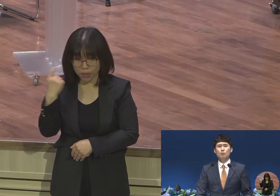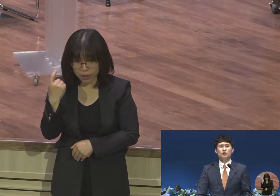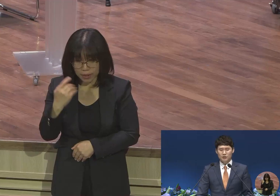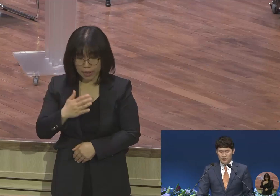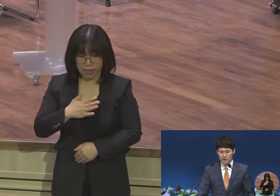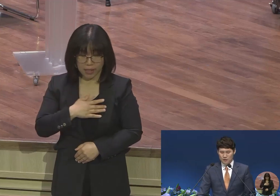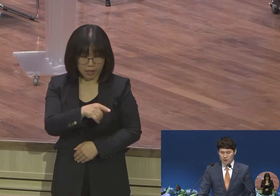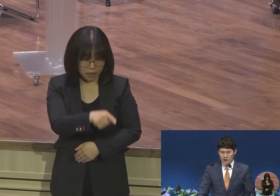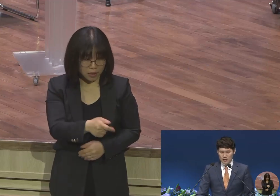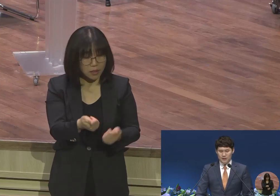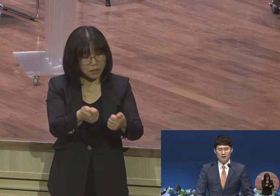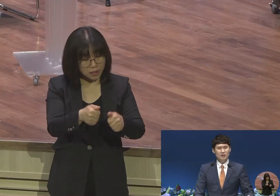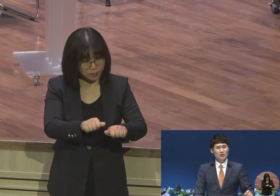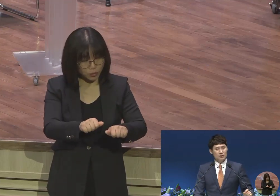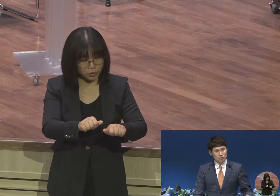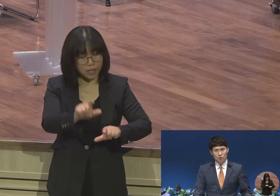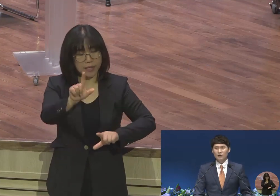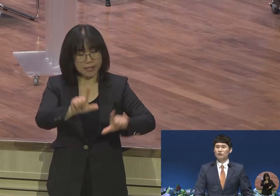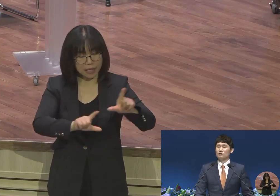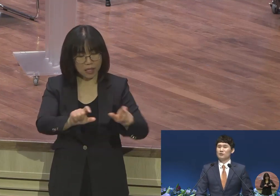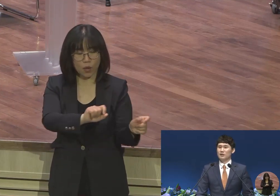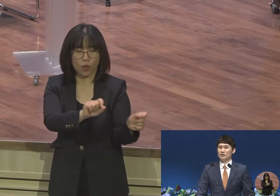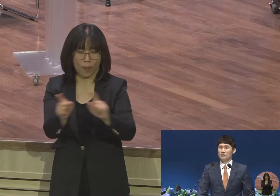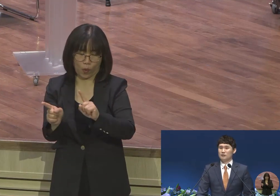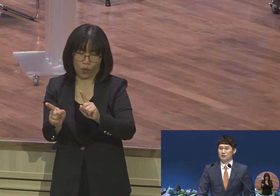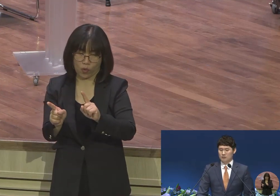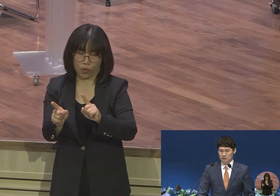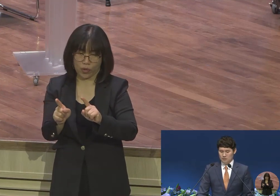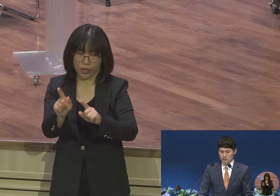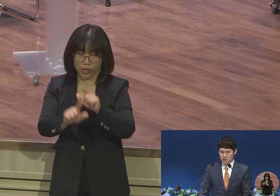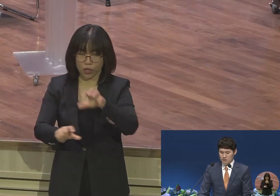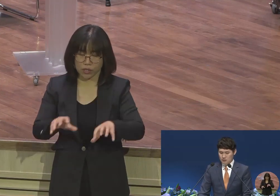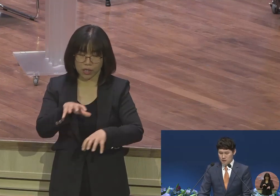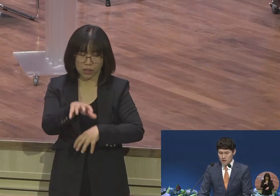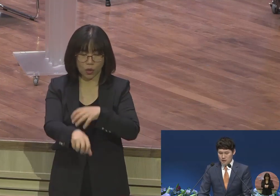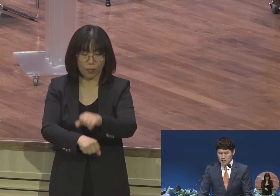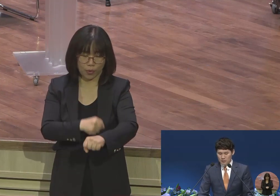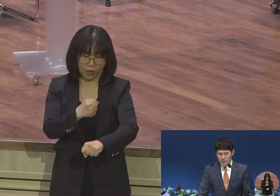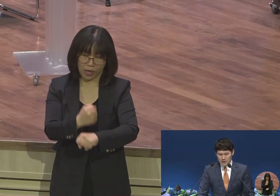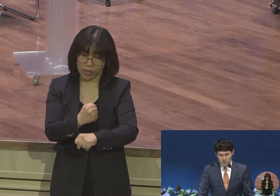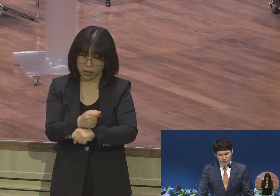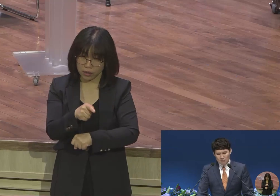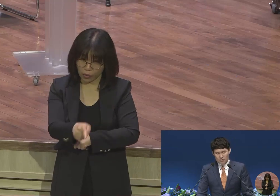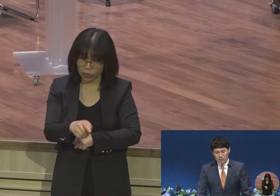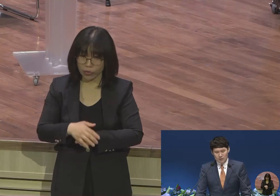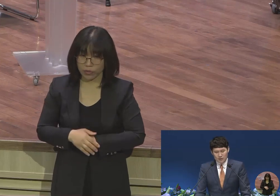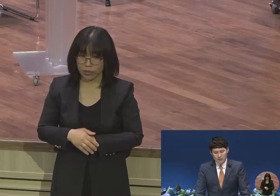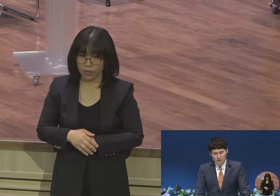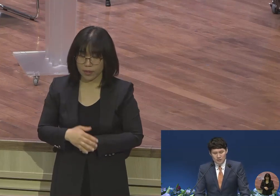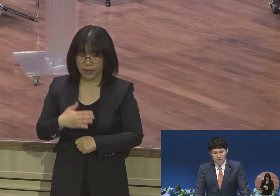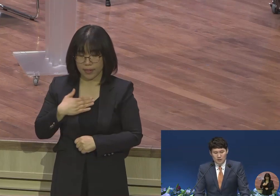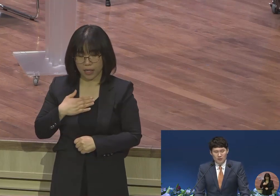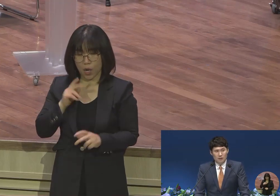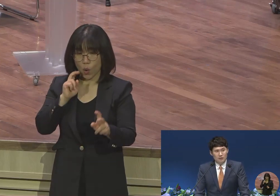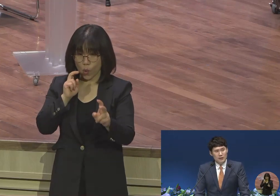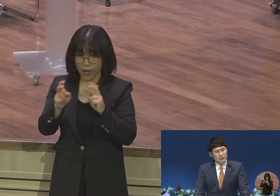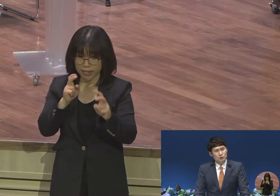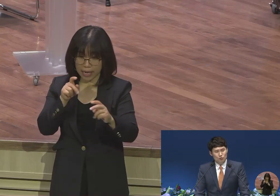회복시켜서 현장을 정복하는 것입니다 산업현장 신방캠프를 하면서 세탁소를